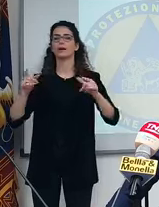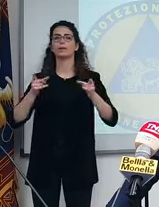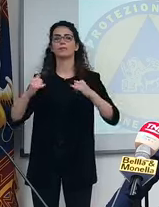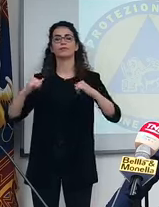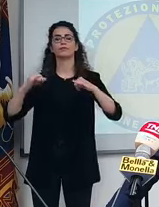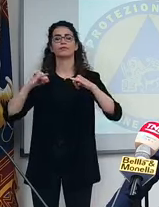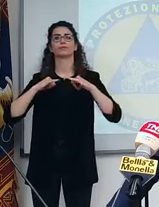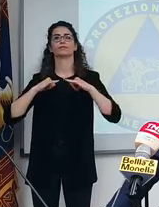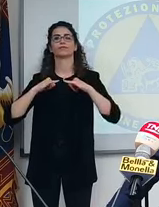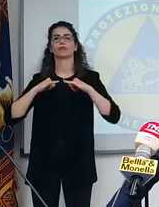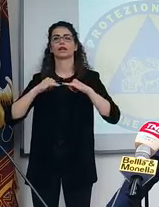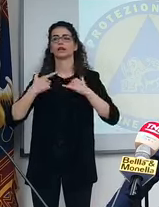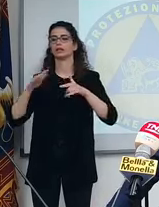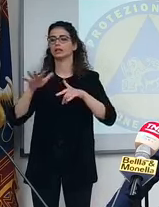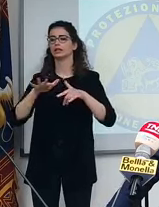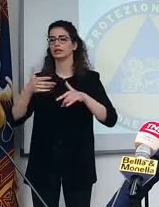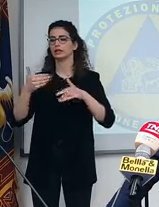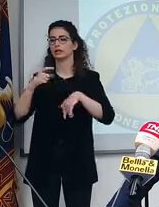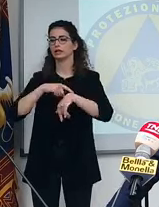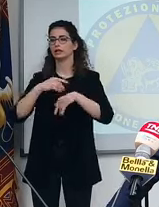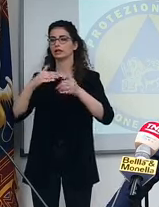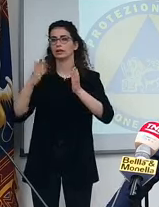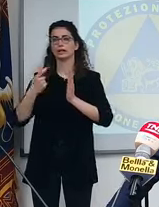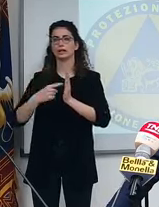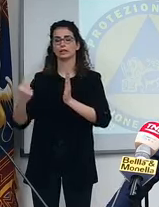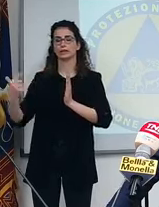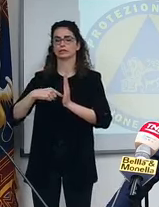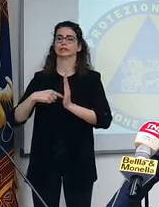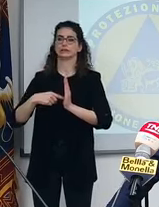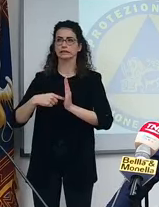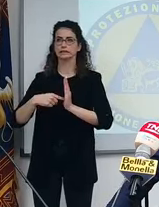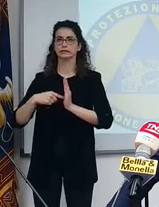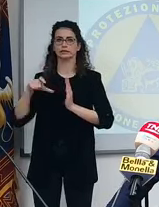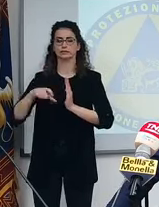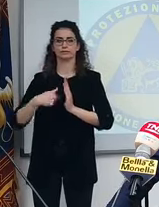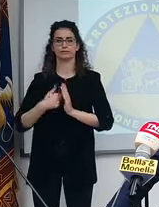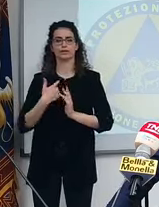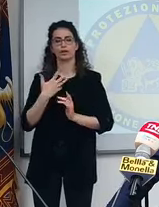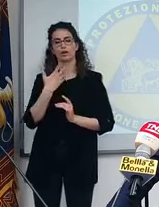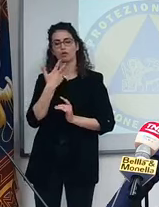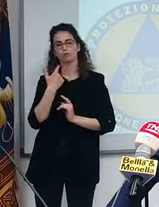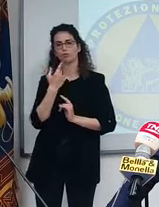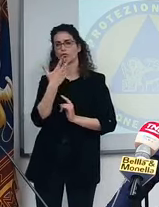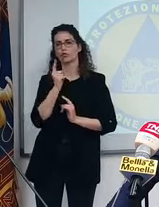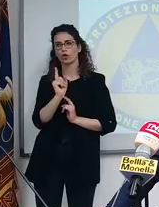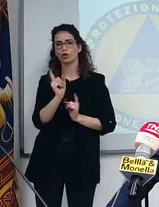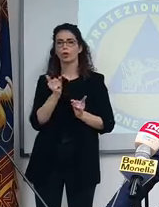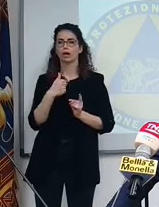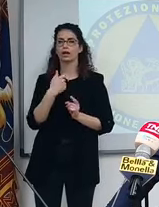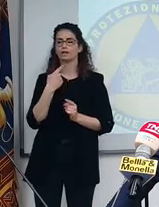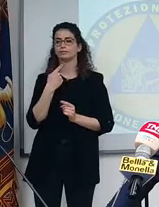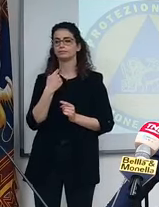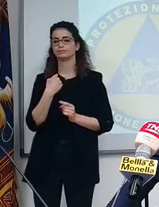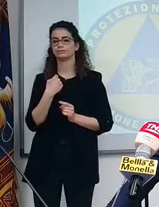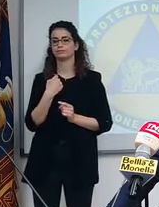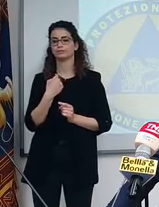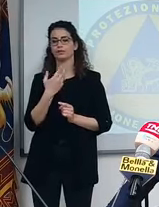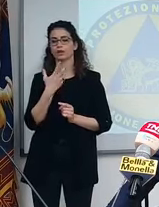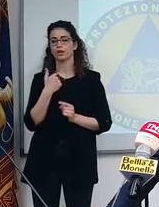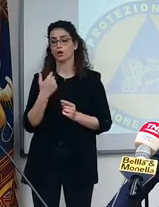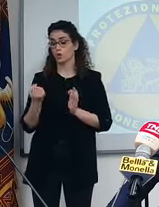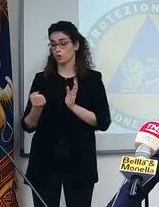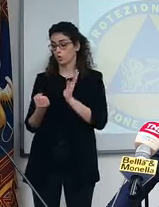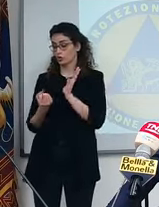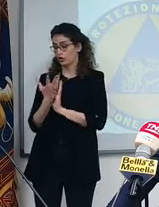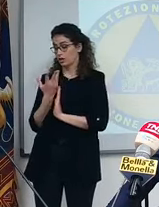Però, ripeto, io non voglio fare la figura e avere l'immagine di colui che, come si può dire, rinnega quello che è